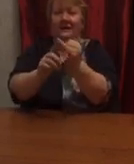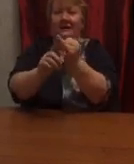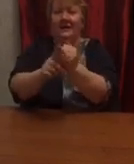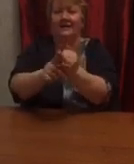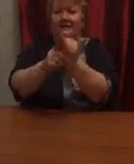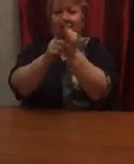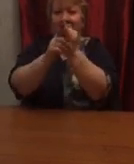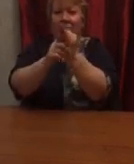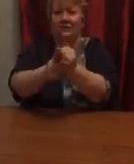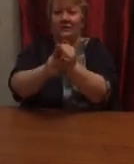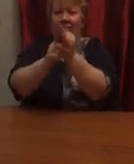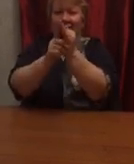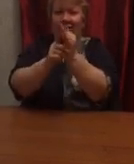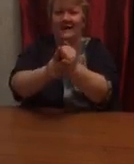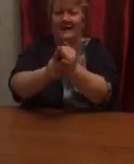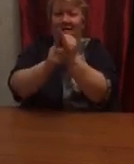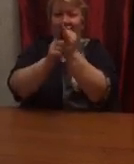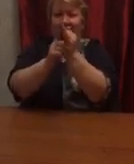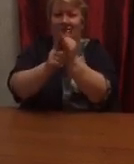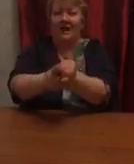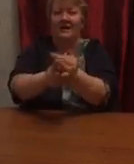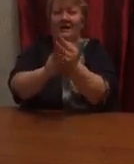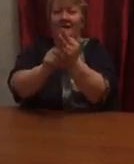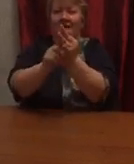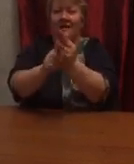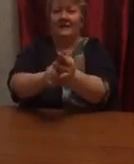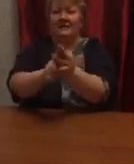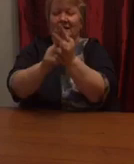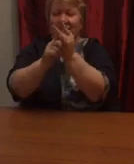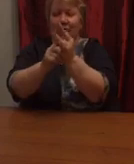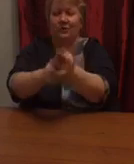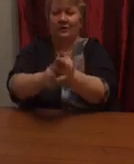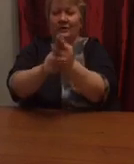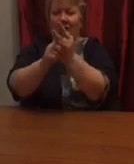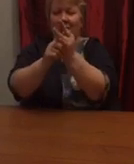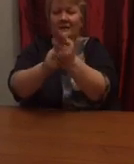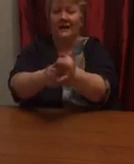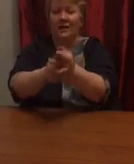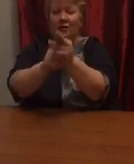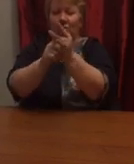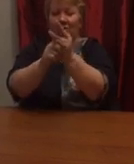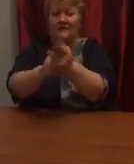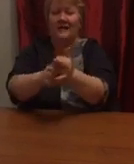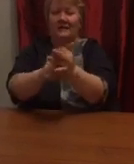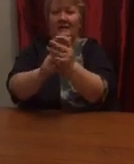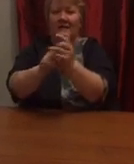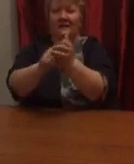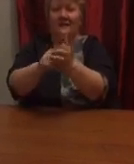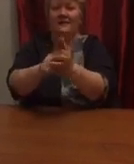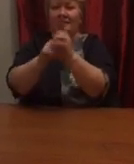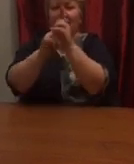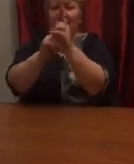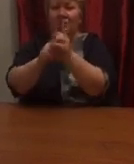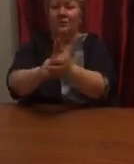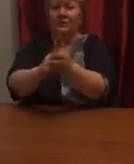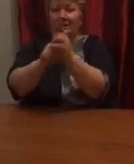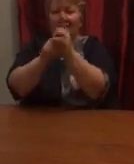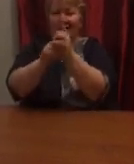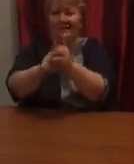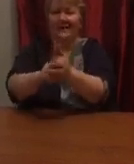Это долька для ежа. Это долька для утят. Это долька для